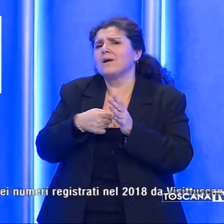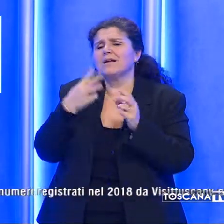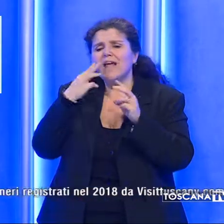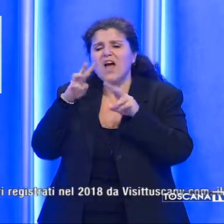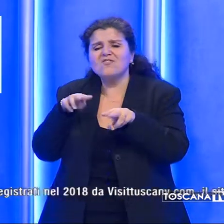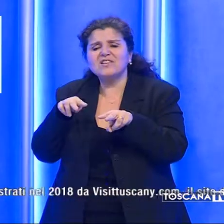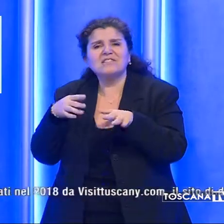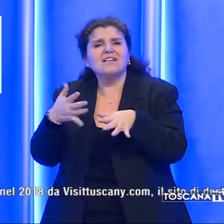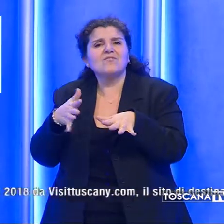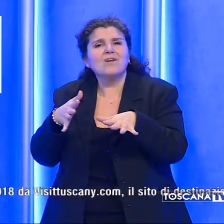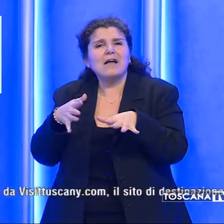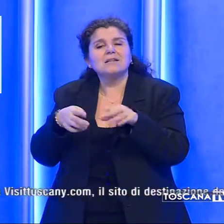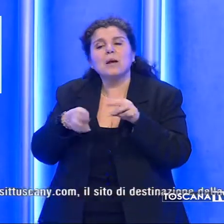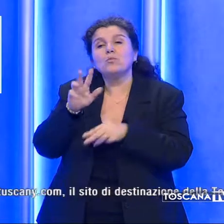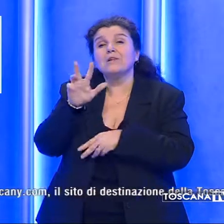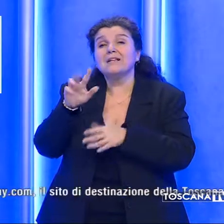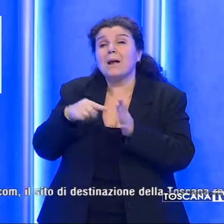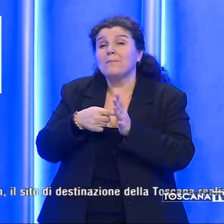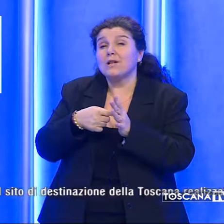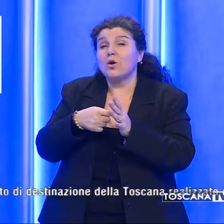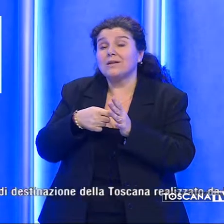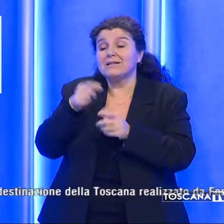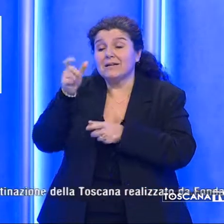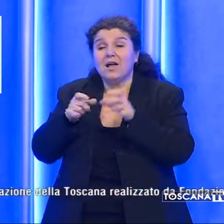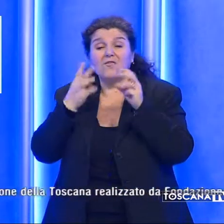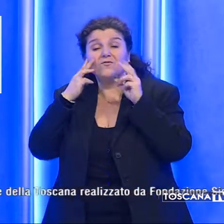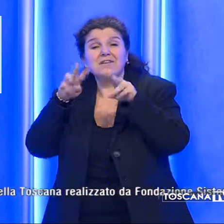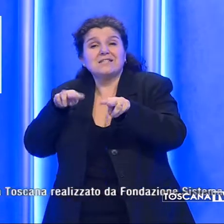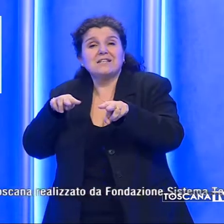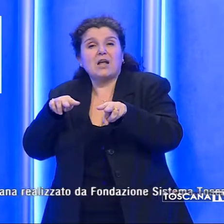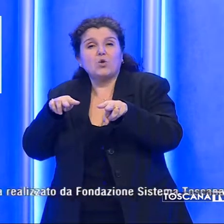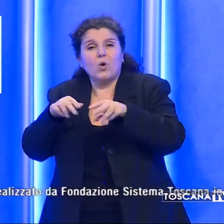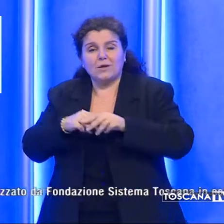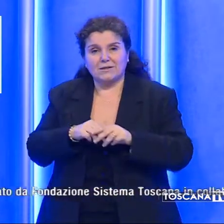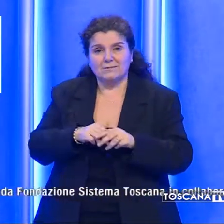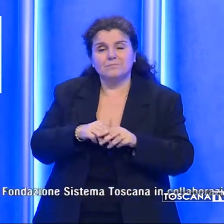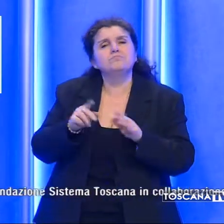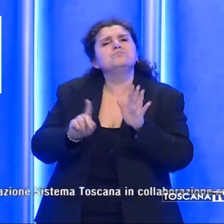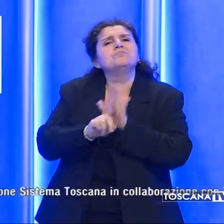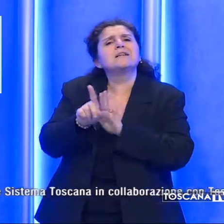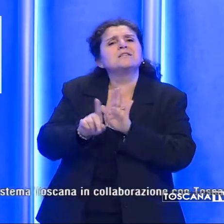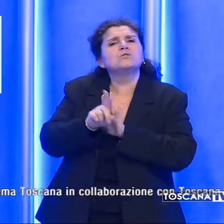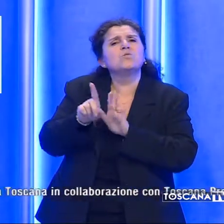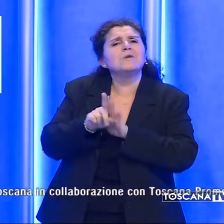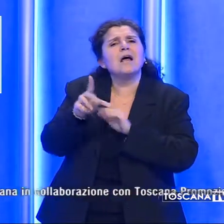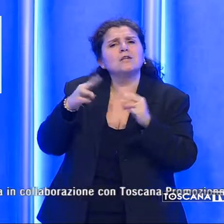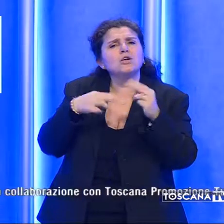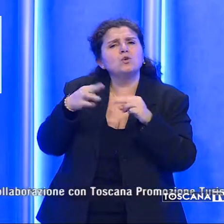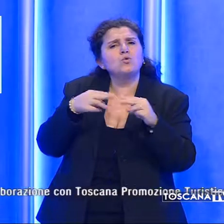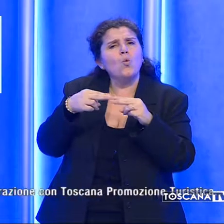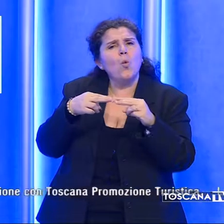effettuate da oltre 3 milioni di visitatori unici. Sono alcuni dei numeri